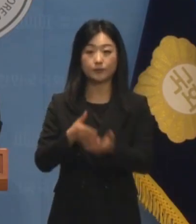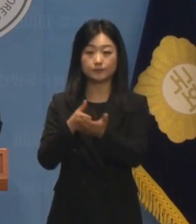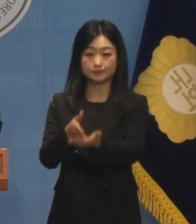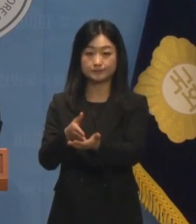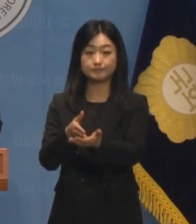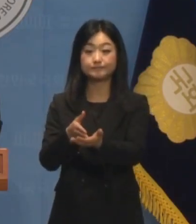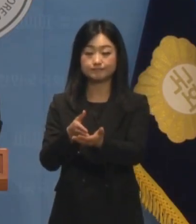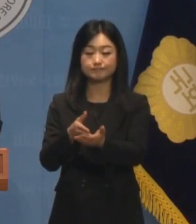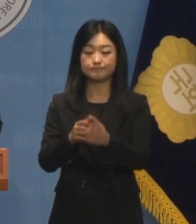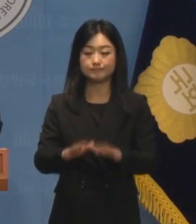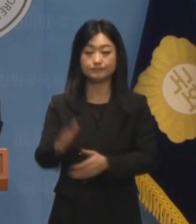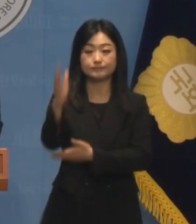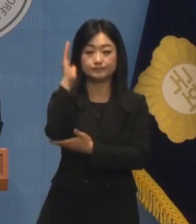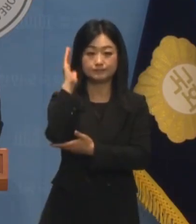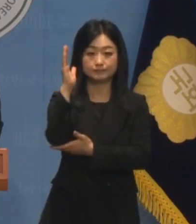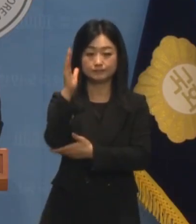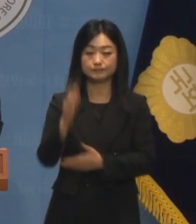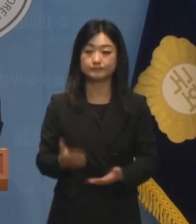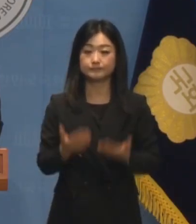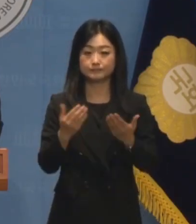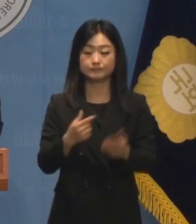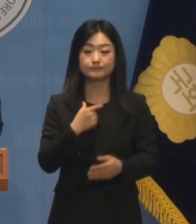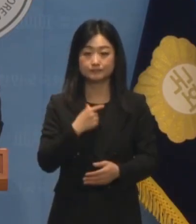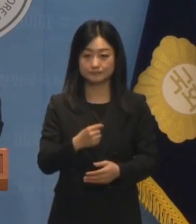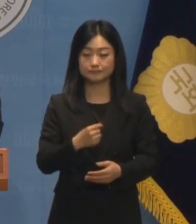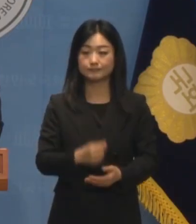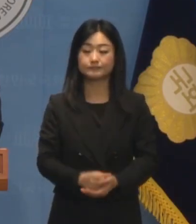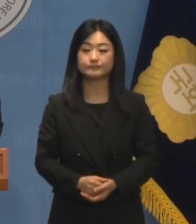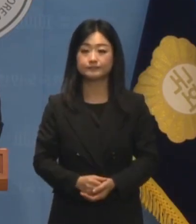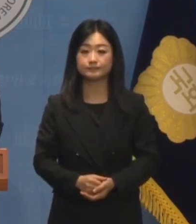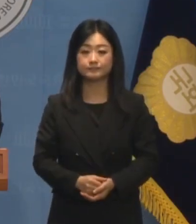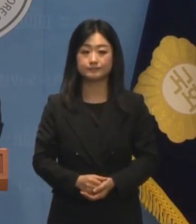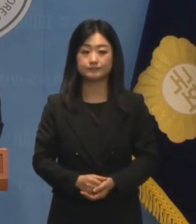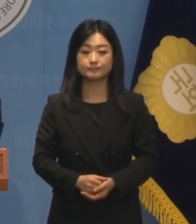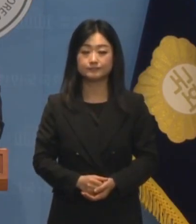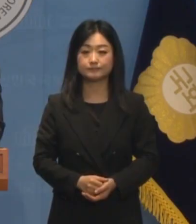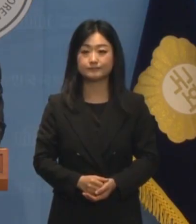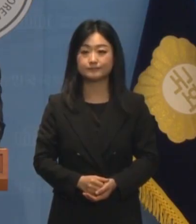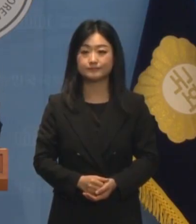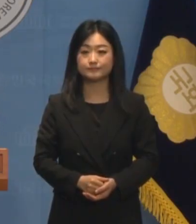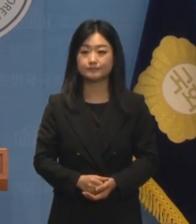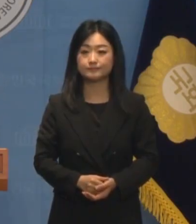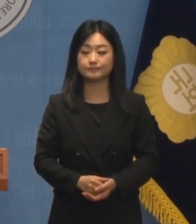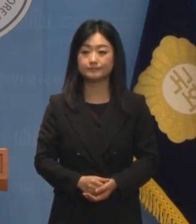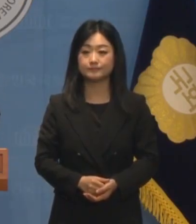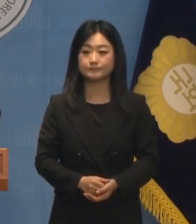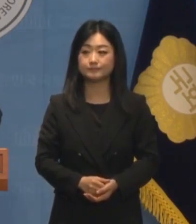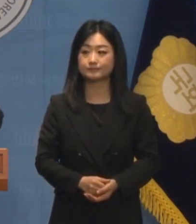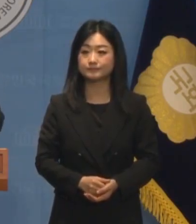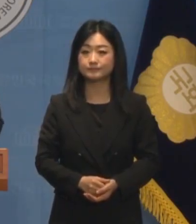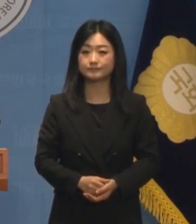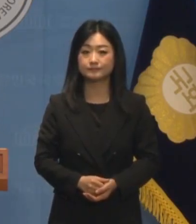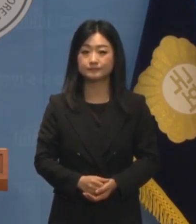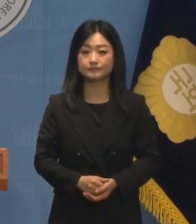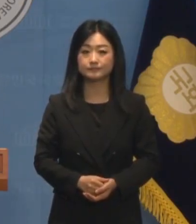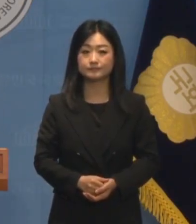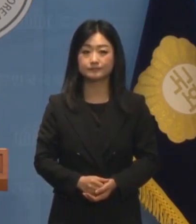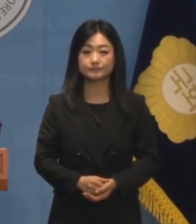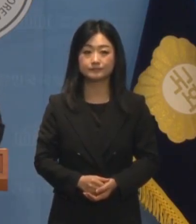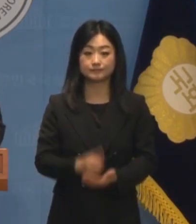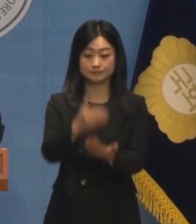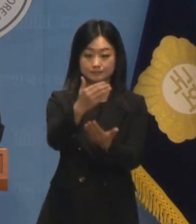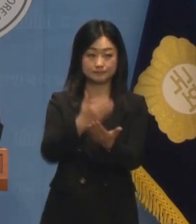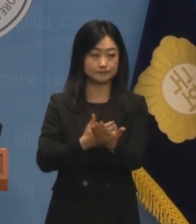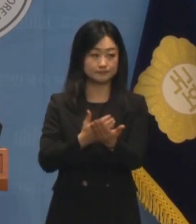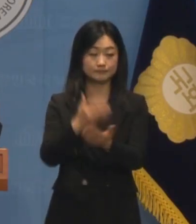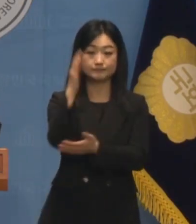제기하는 기자회견을 갖고자 합니다. 네 바로 낭독할 수 있도록